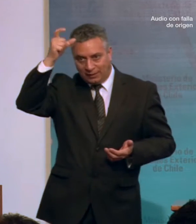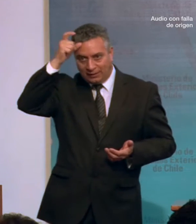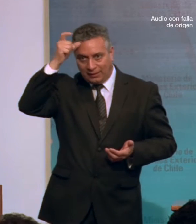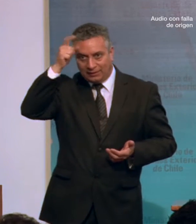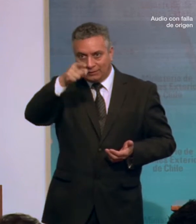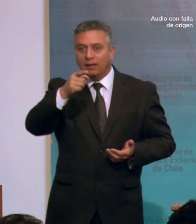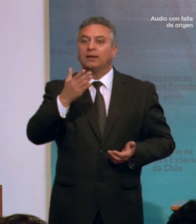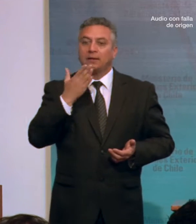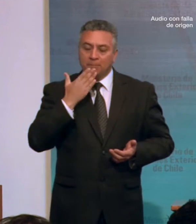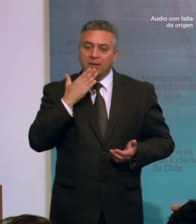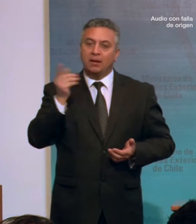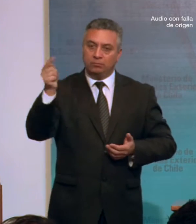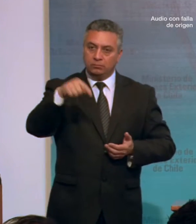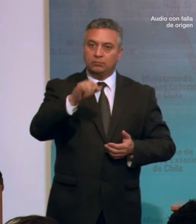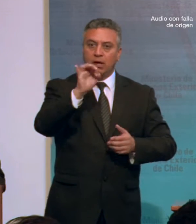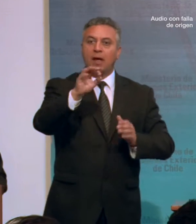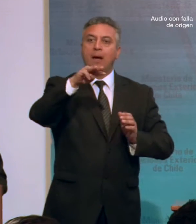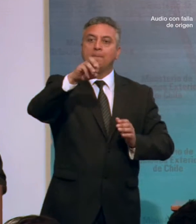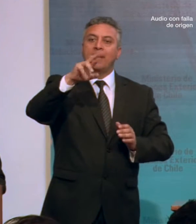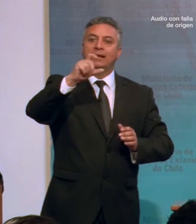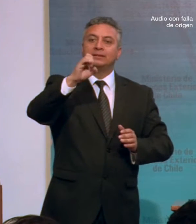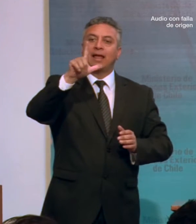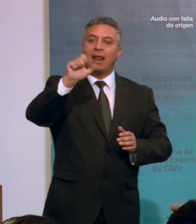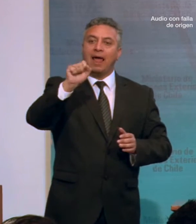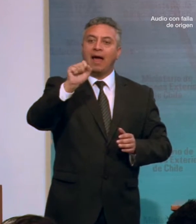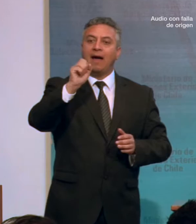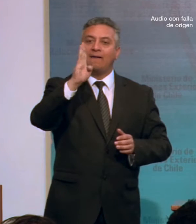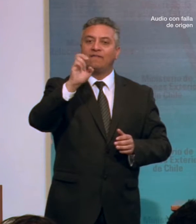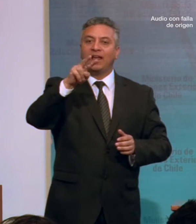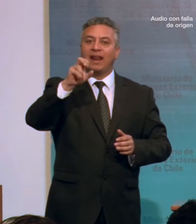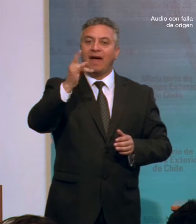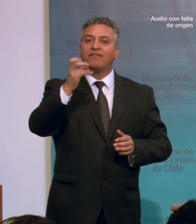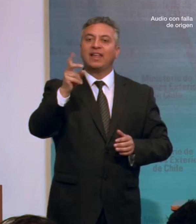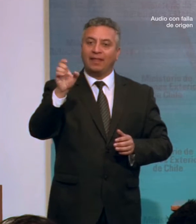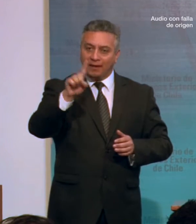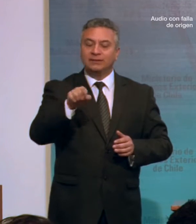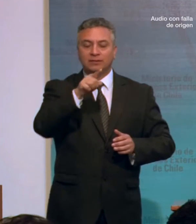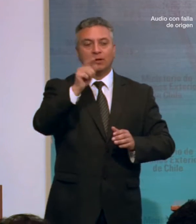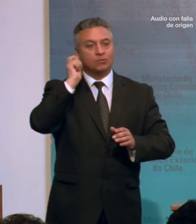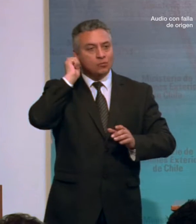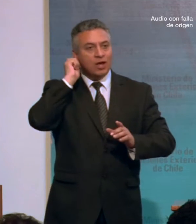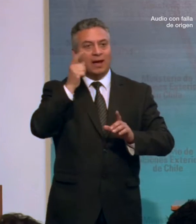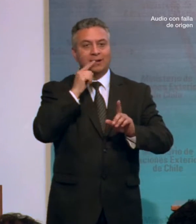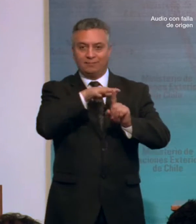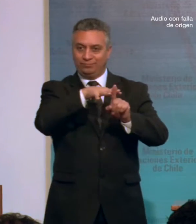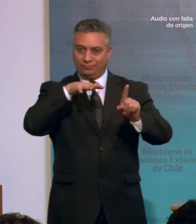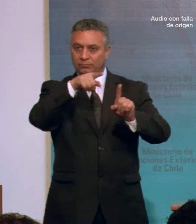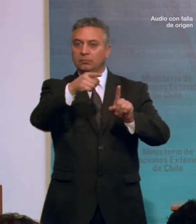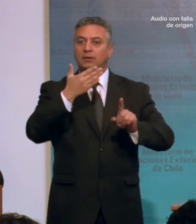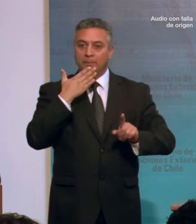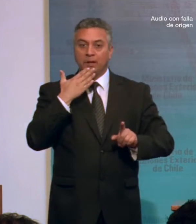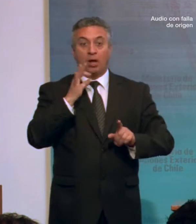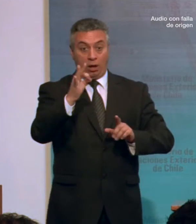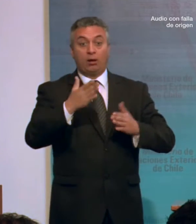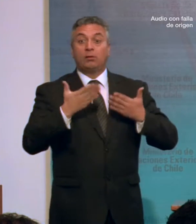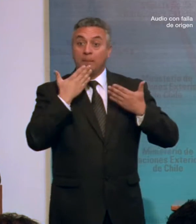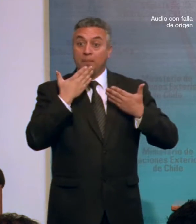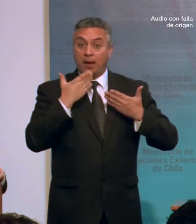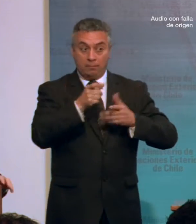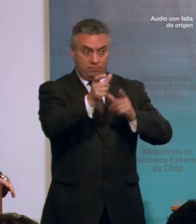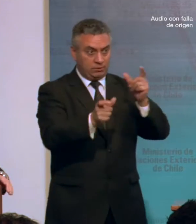y a Marcela Benavides, presidenta del Círculo Emancipador de Mujeres y Naciones Unidas, y al Cuerpo Diplomático.